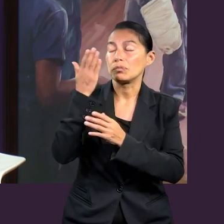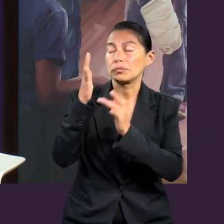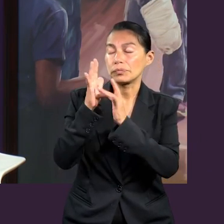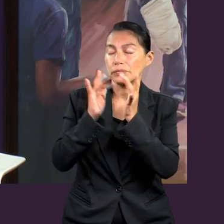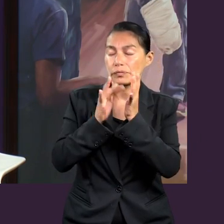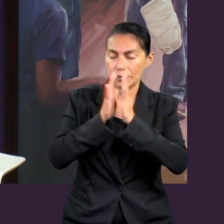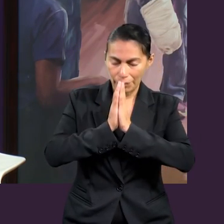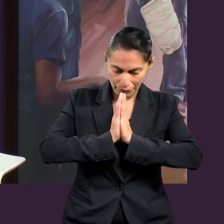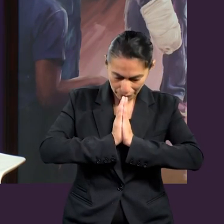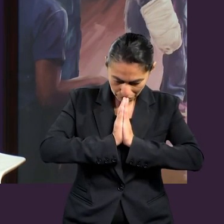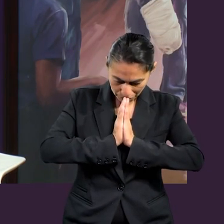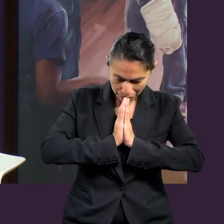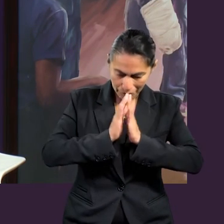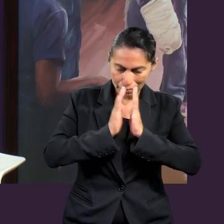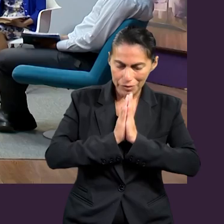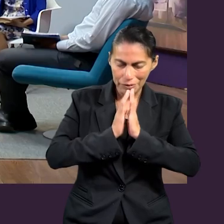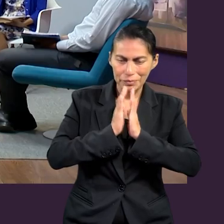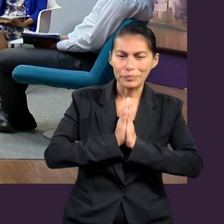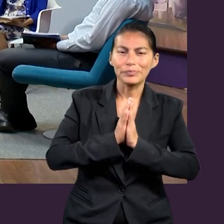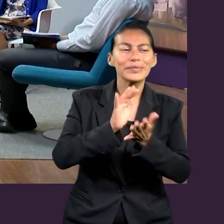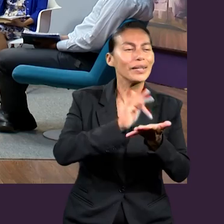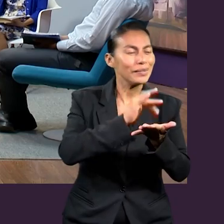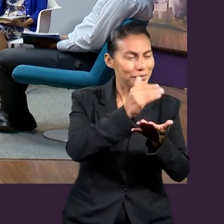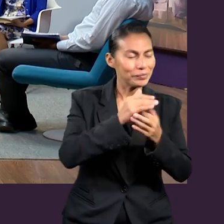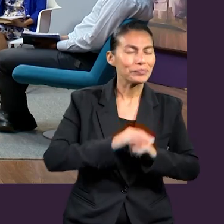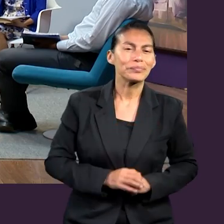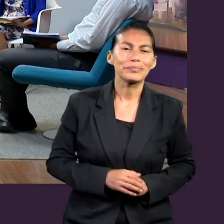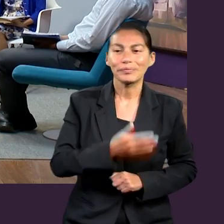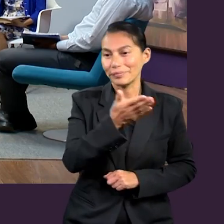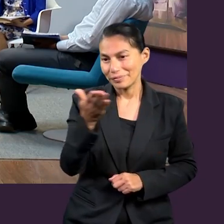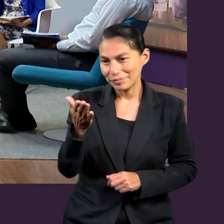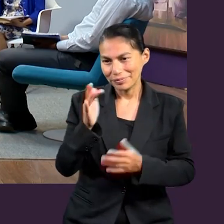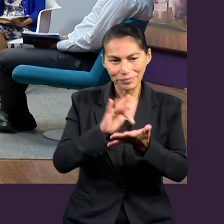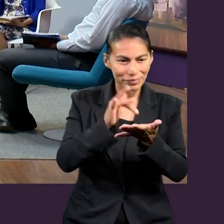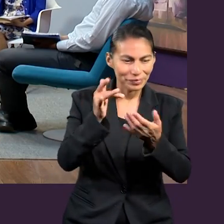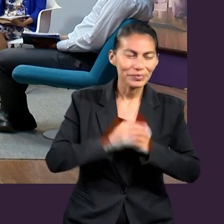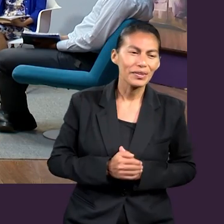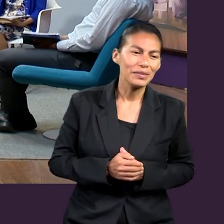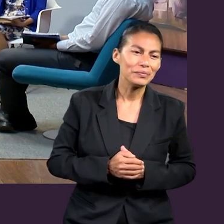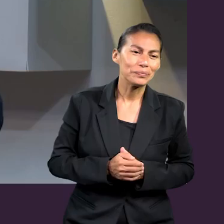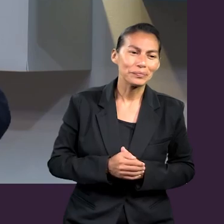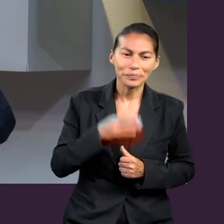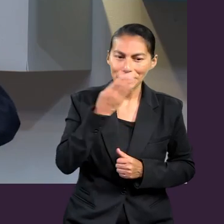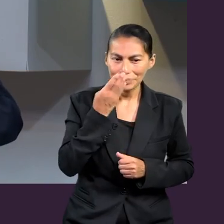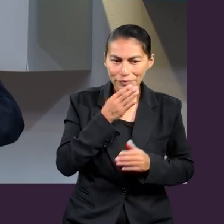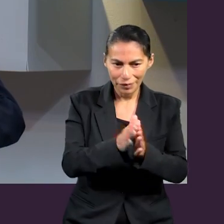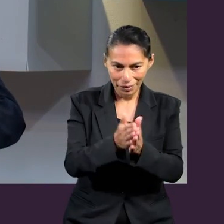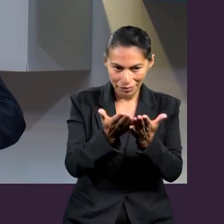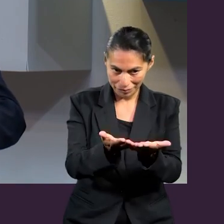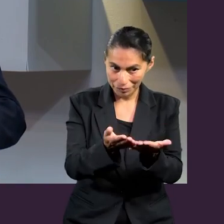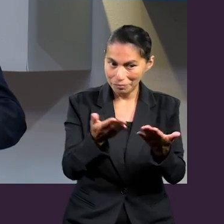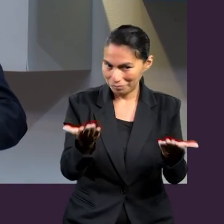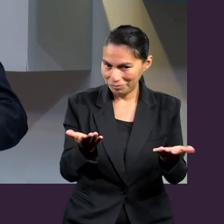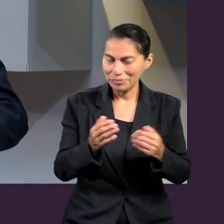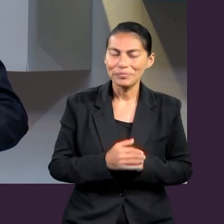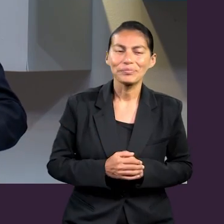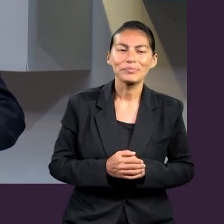nombre de Cristo Jesús. Amén. Amén. Muchas gracias. Pues gracias a todos. ¿Qué les parece si abrimos nuestra